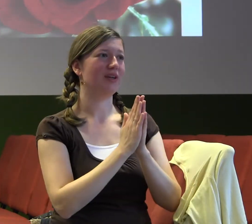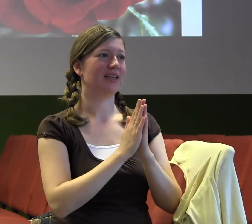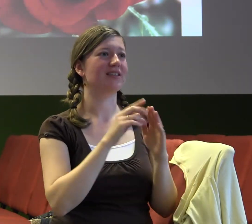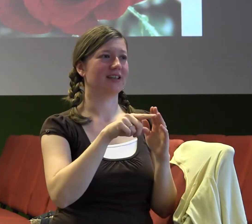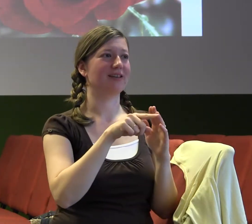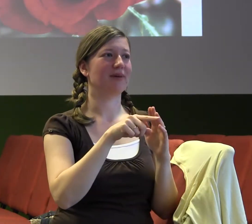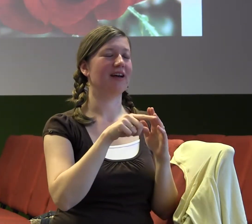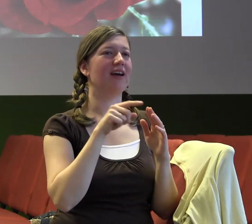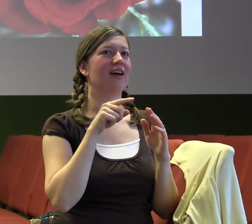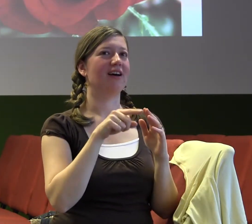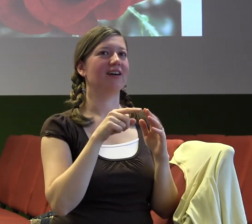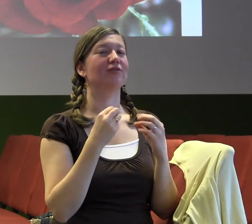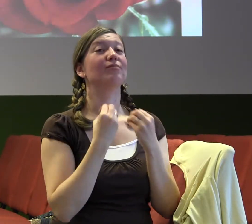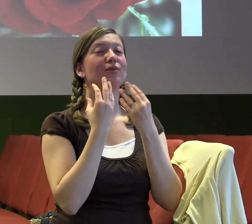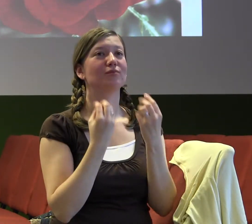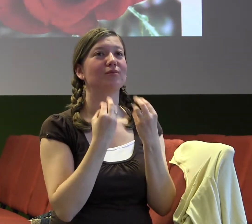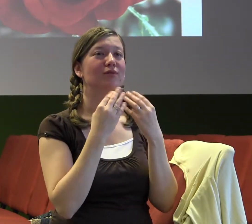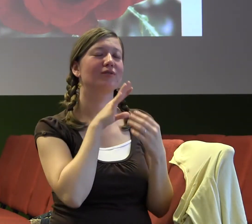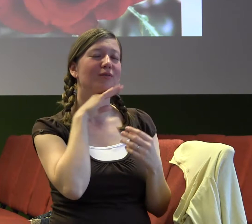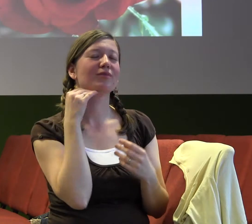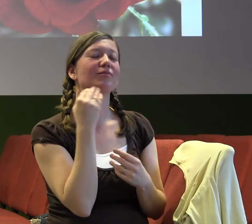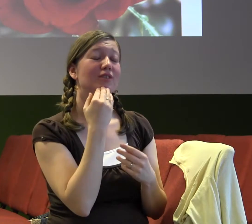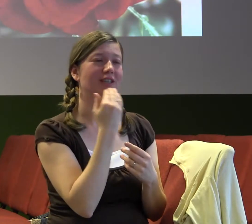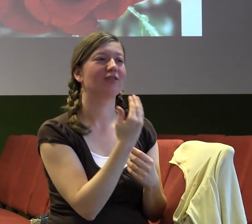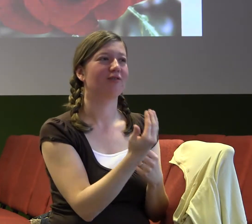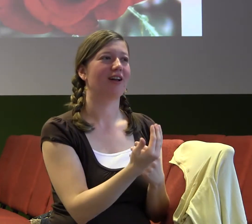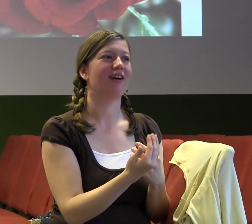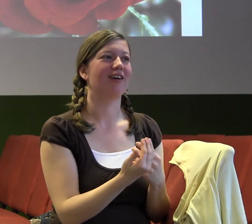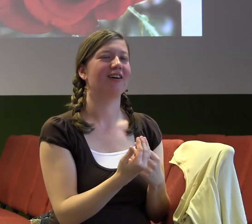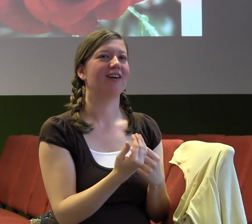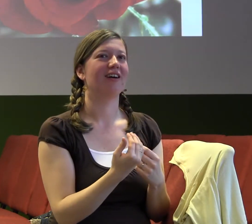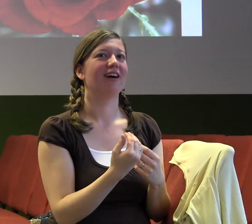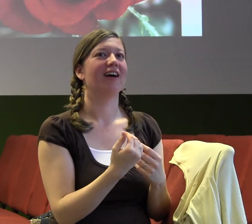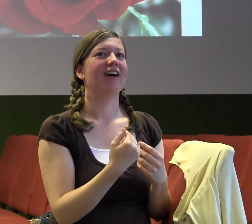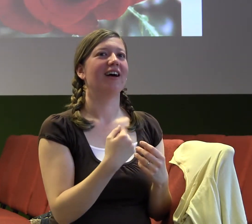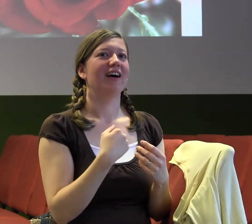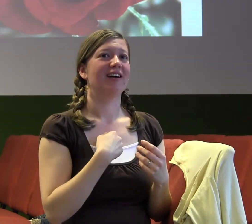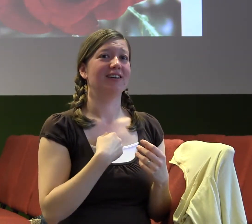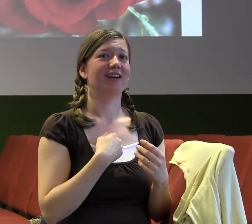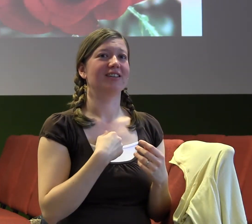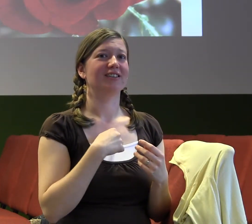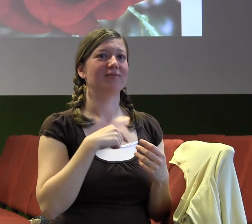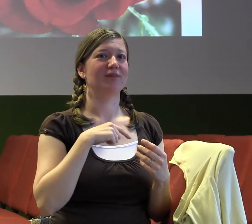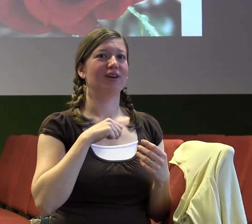protože mega děkovala a mě to stalo strašně moc úsilí, odhodlání a vůbec nervů se